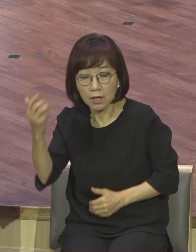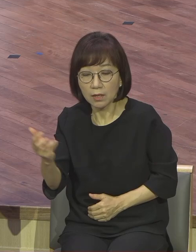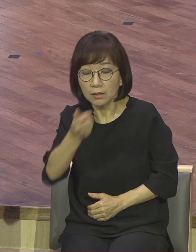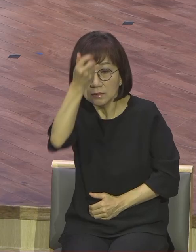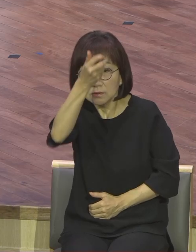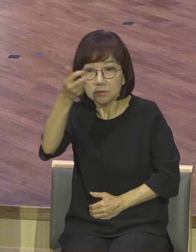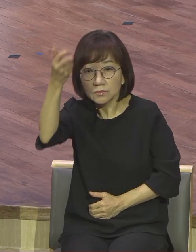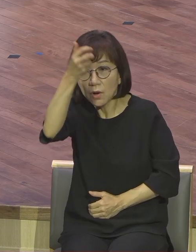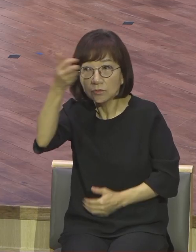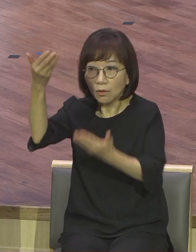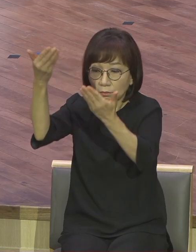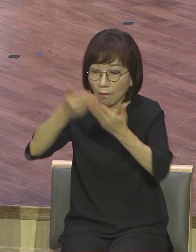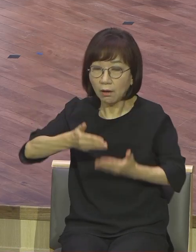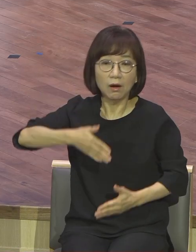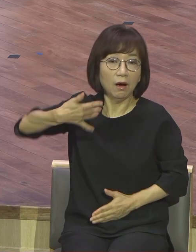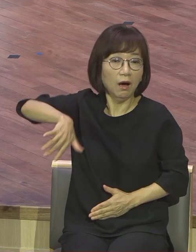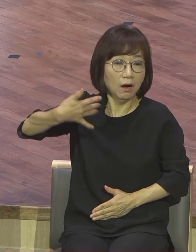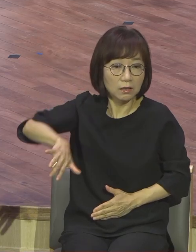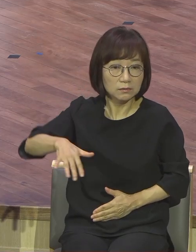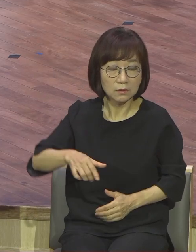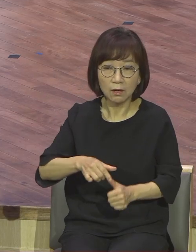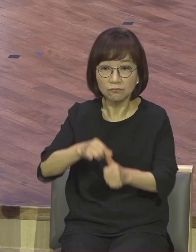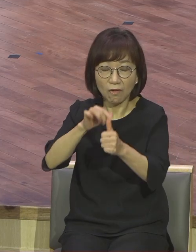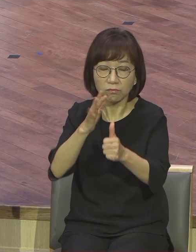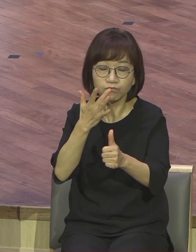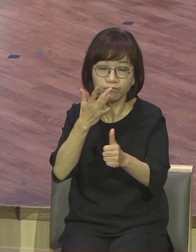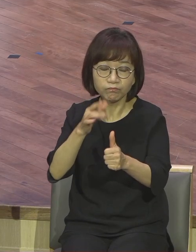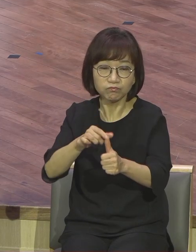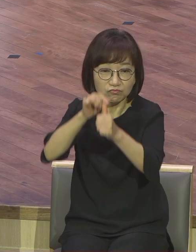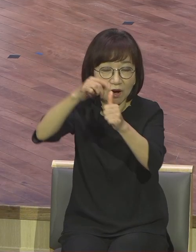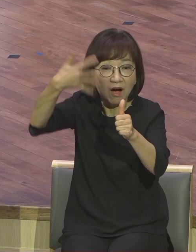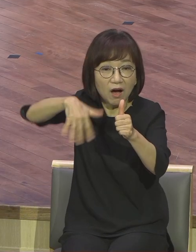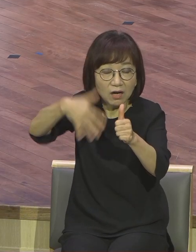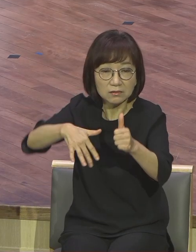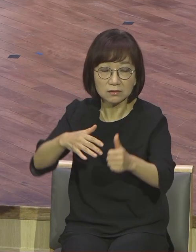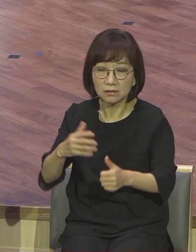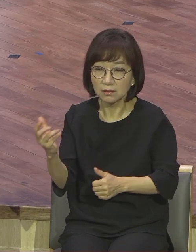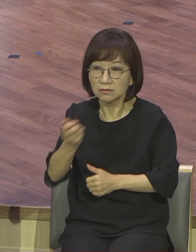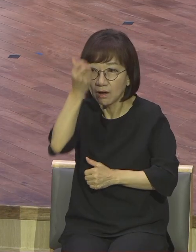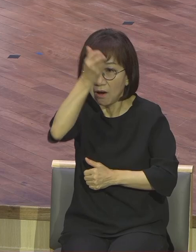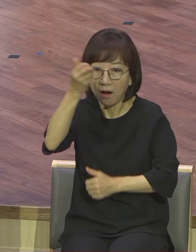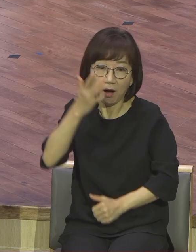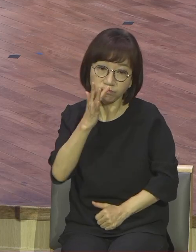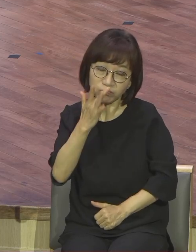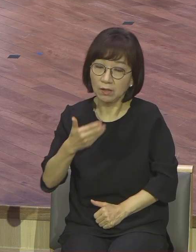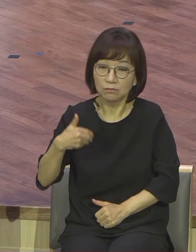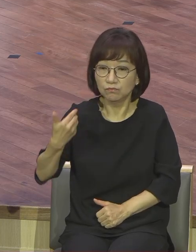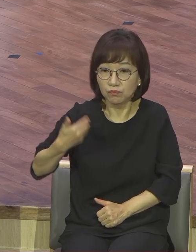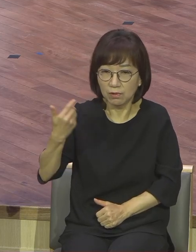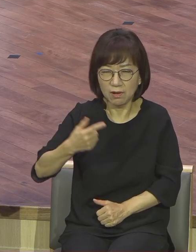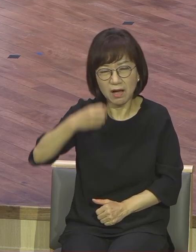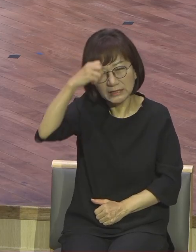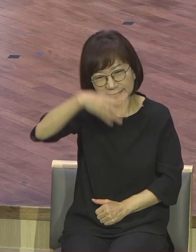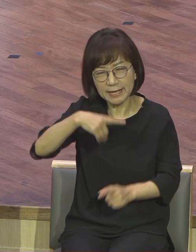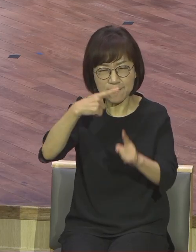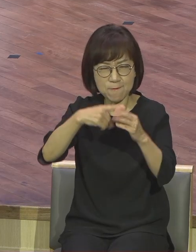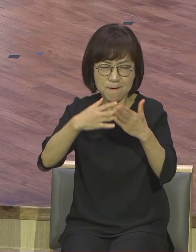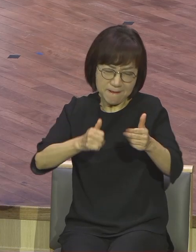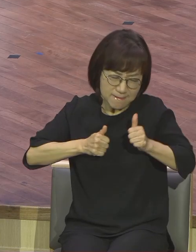구원을 못 받은 상태 구원도 받지 못한 상태에서 교회에서 열심히 일하는 거예요. 제자라고 부를